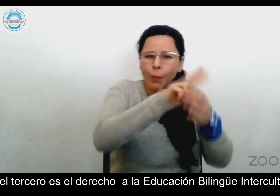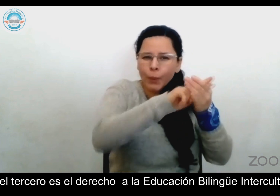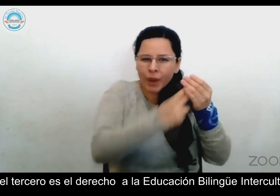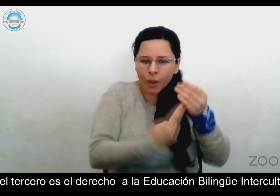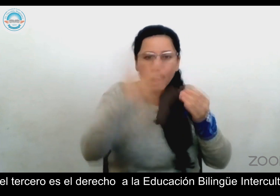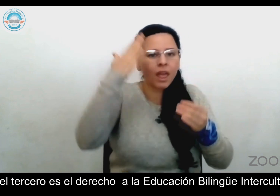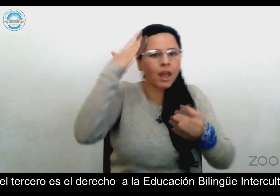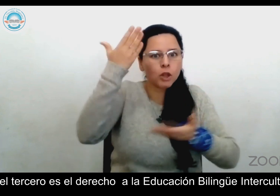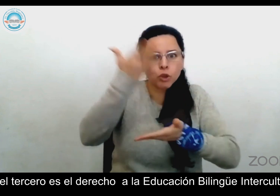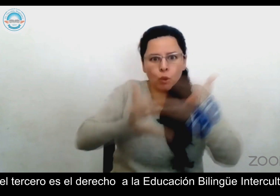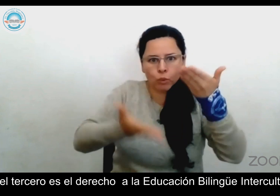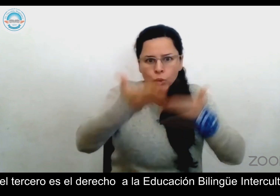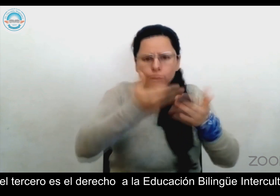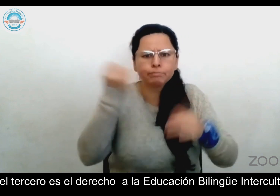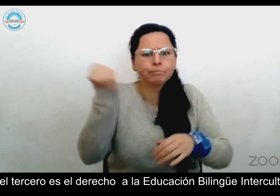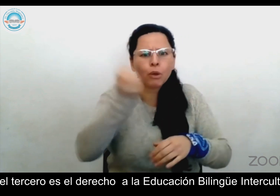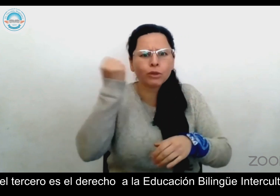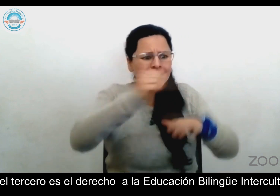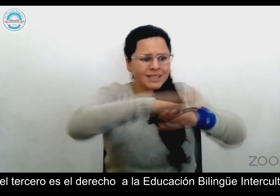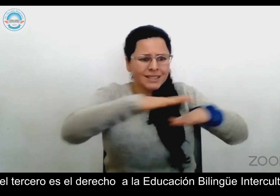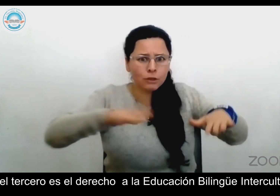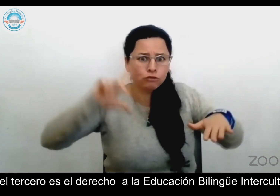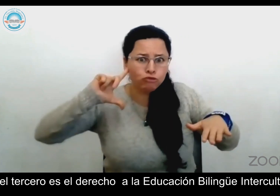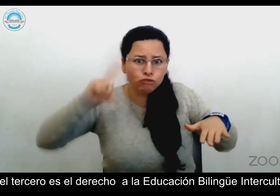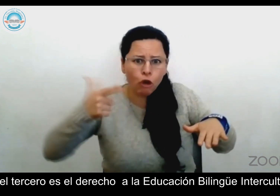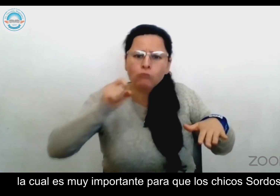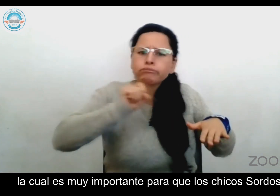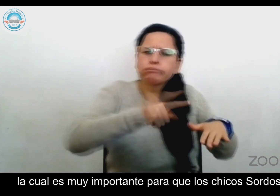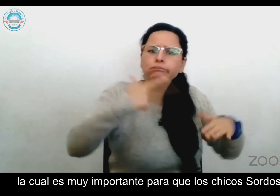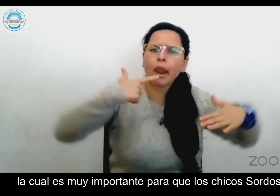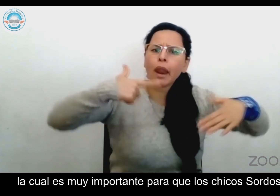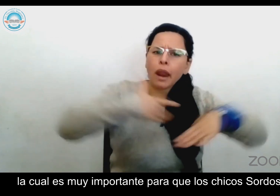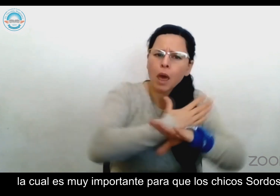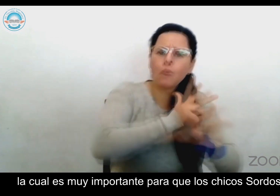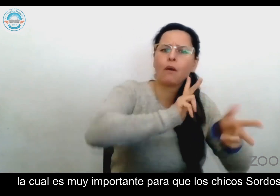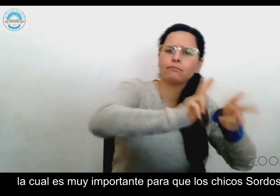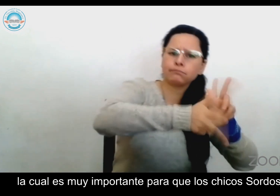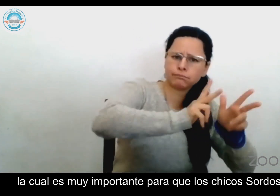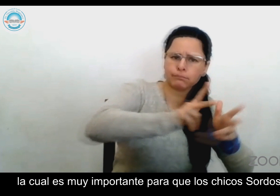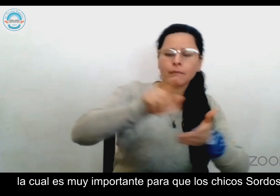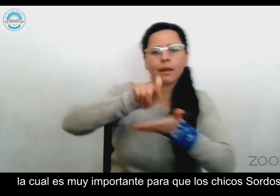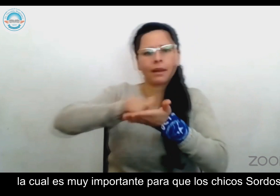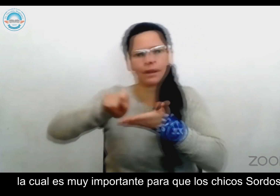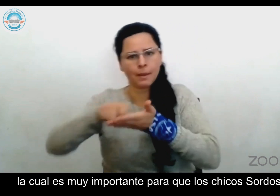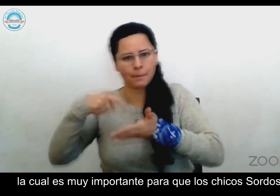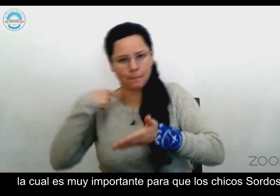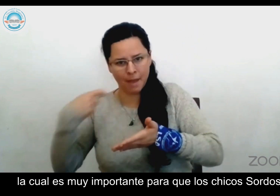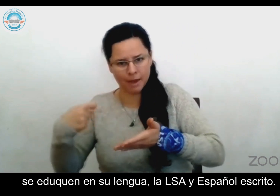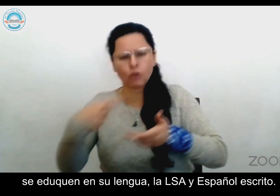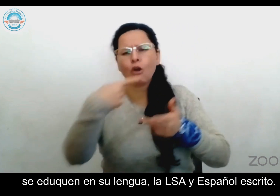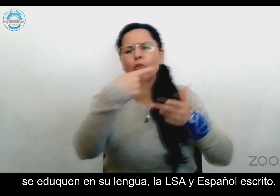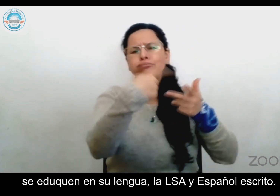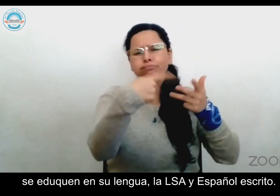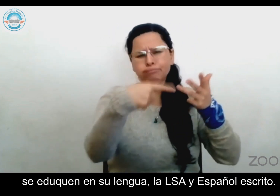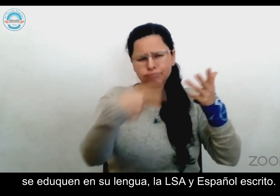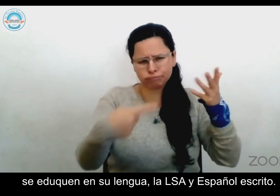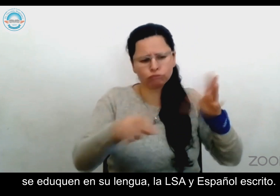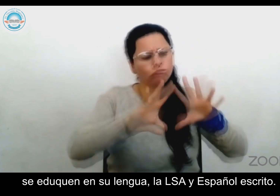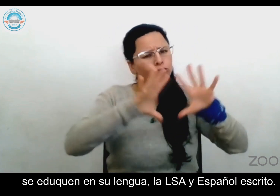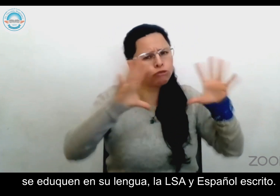El tercero es el derecho a la educación bilingüe intercultural, la cual es muy importante para que los chicos sordos se eduquen en su lengua, la L.S.A.